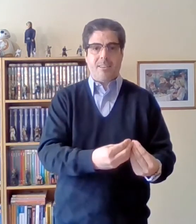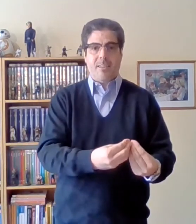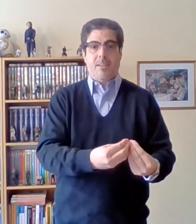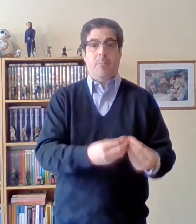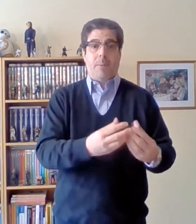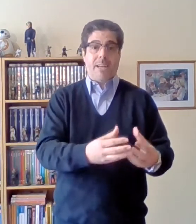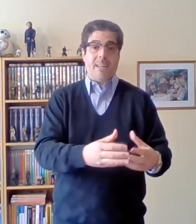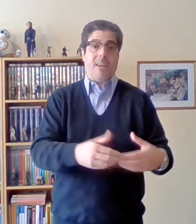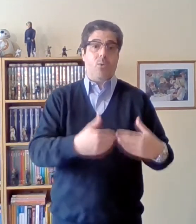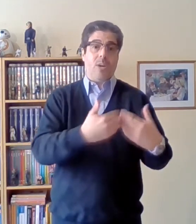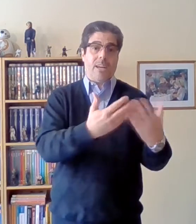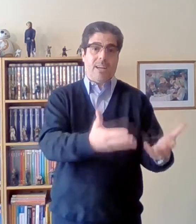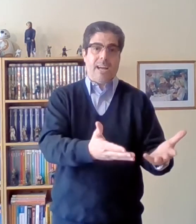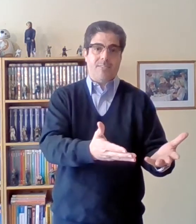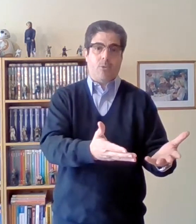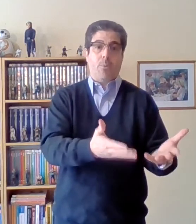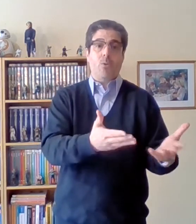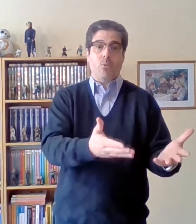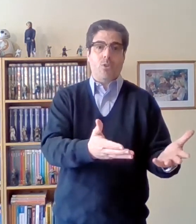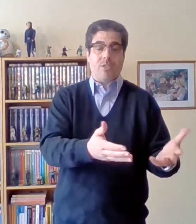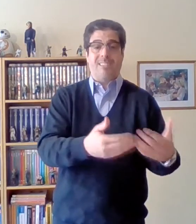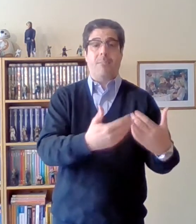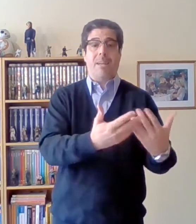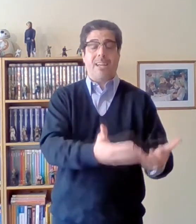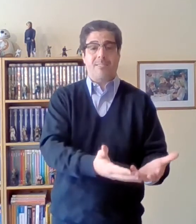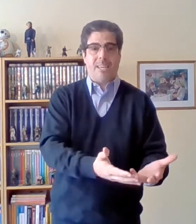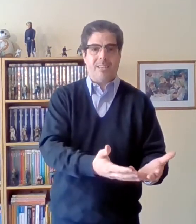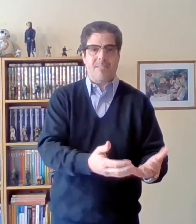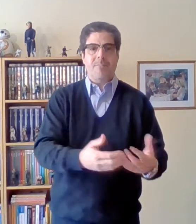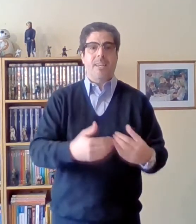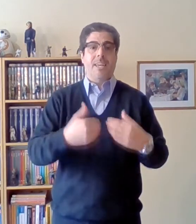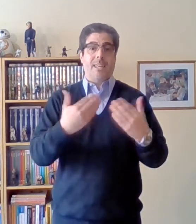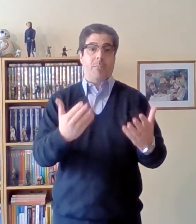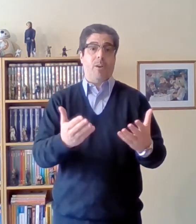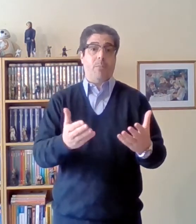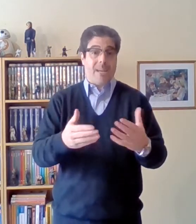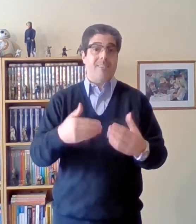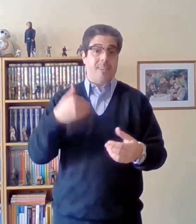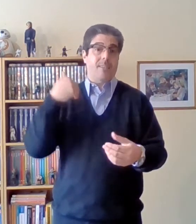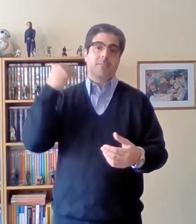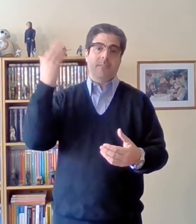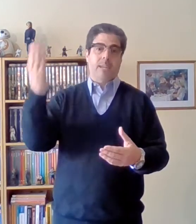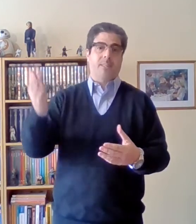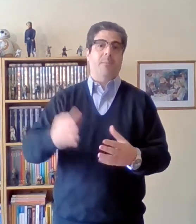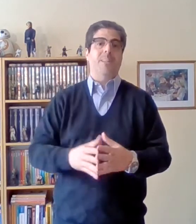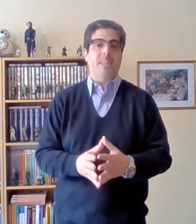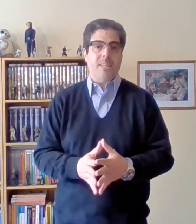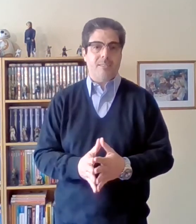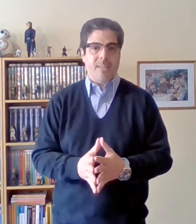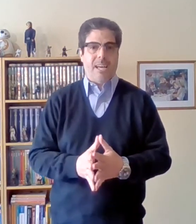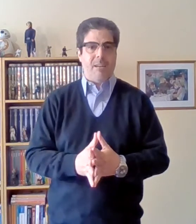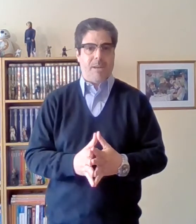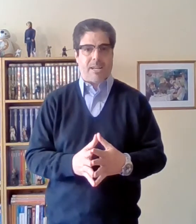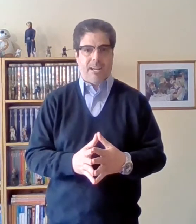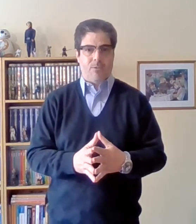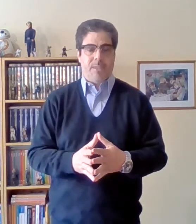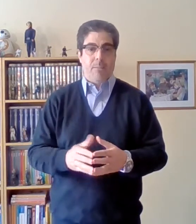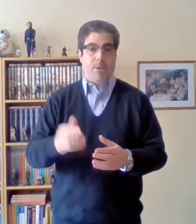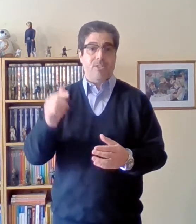para dar lugar a esos productos a esas mercancías que después van a ser vendidas en el mercado pero dice